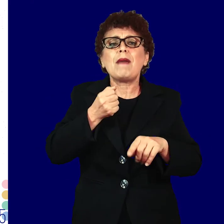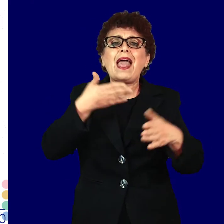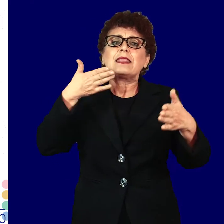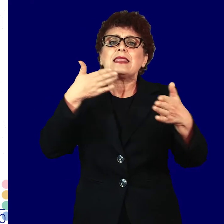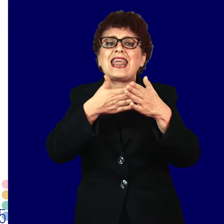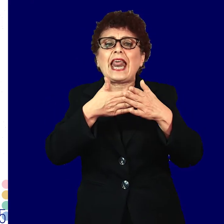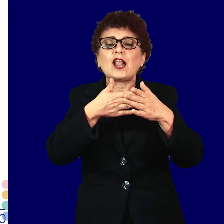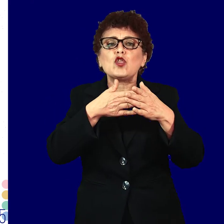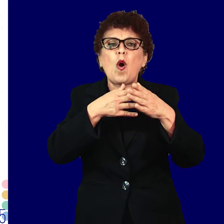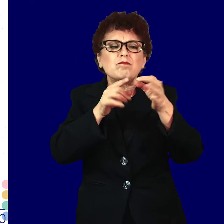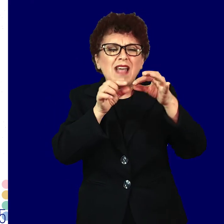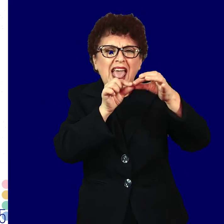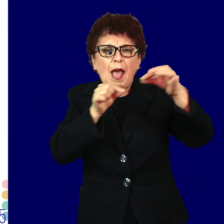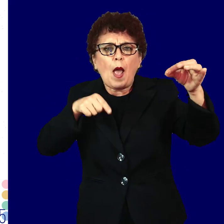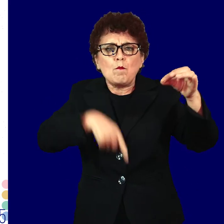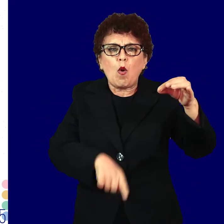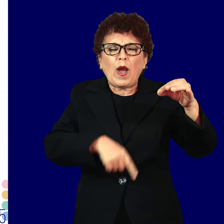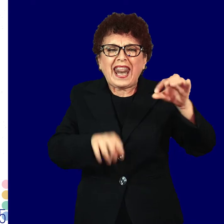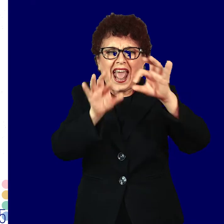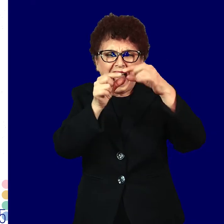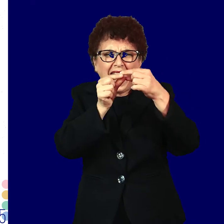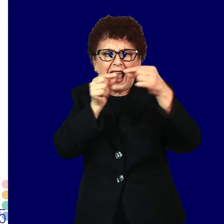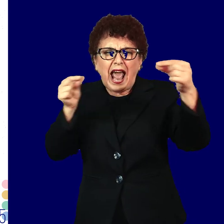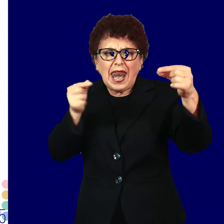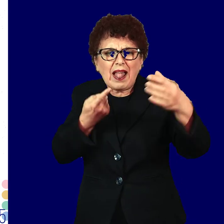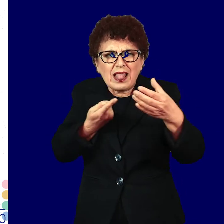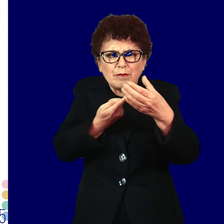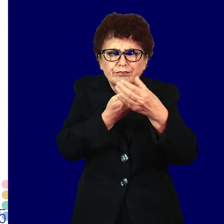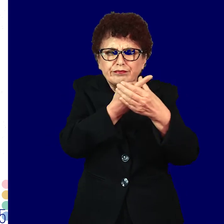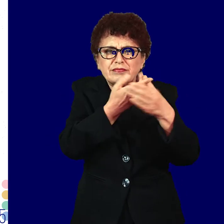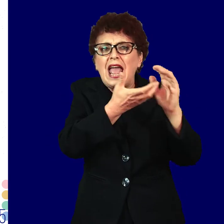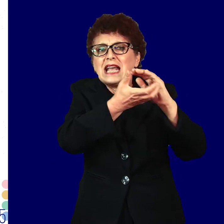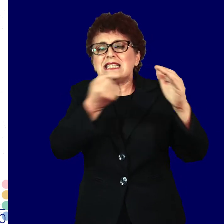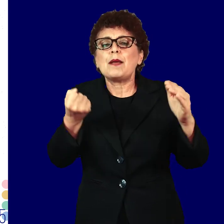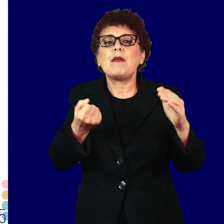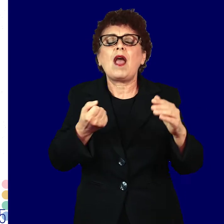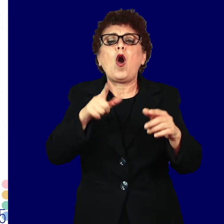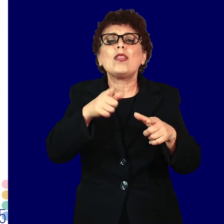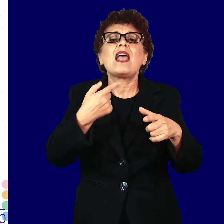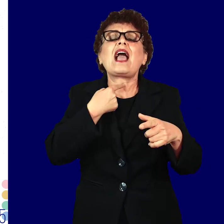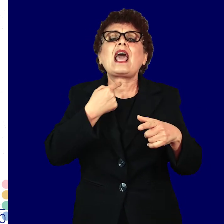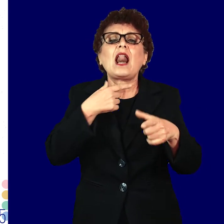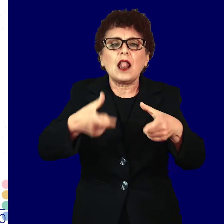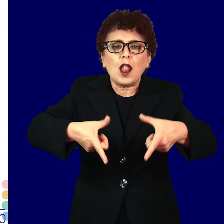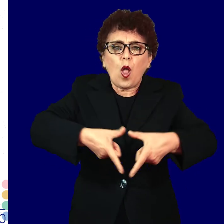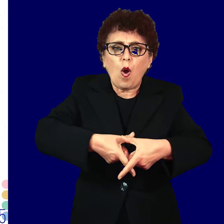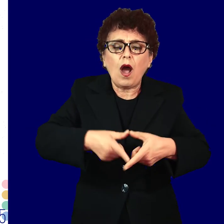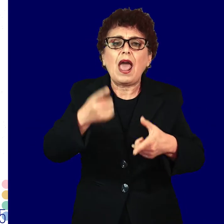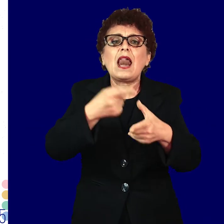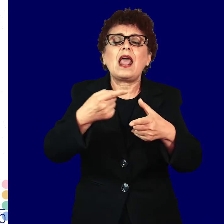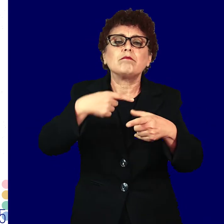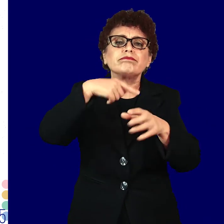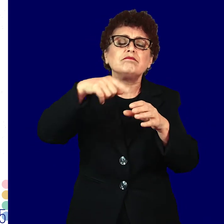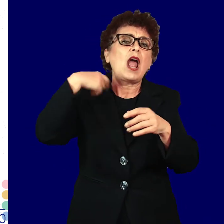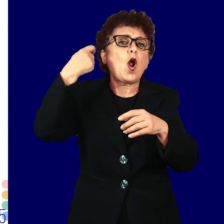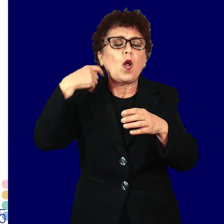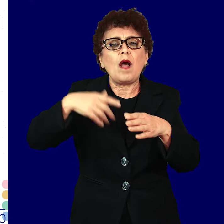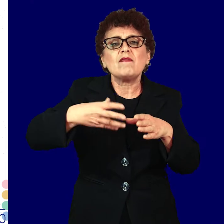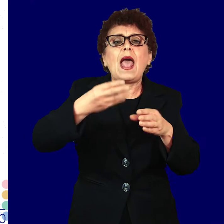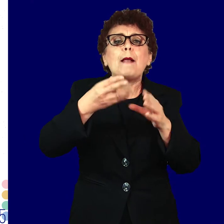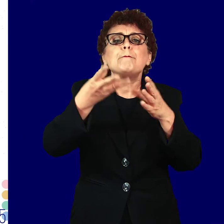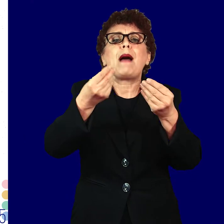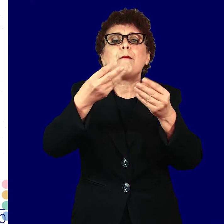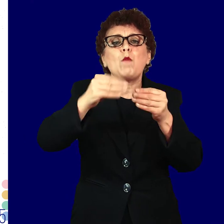директно од каналот за мокрење, од уретрата, од грлото или од аналната регија со памучен